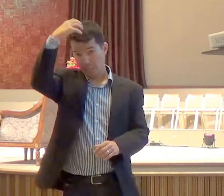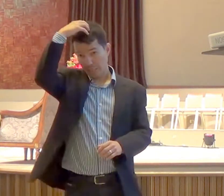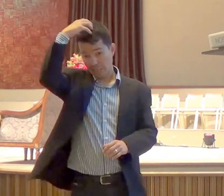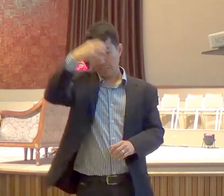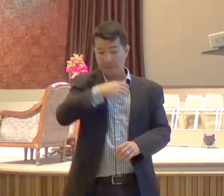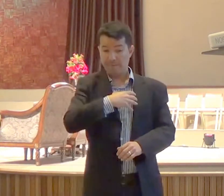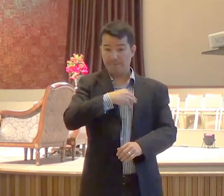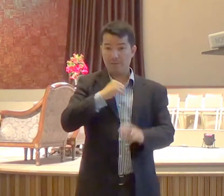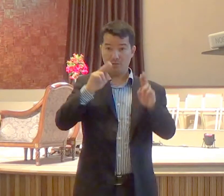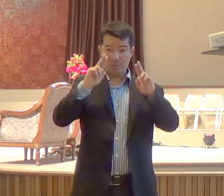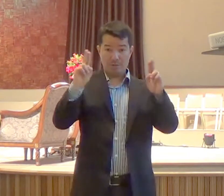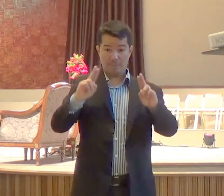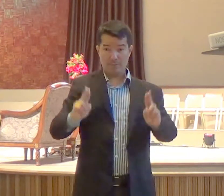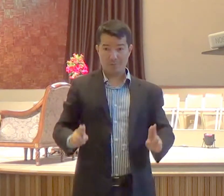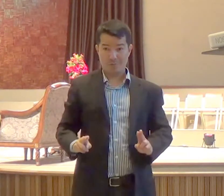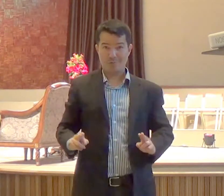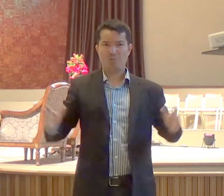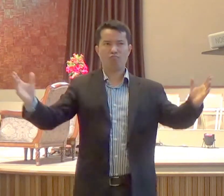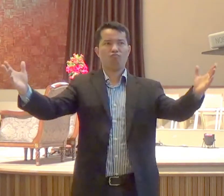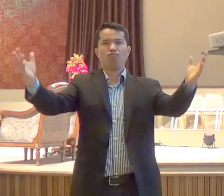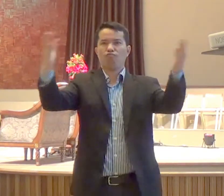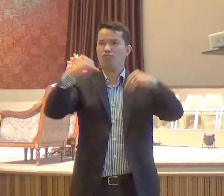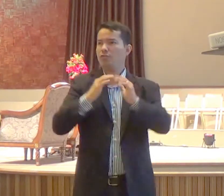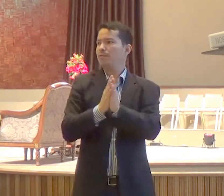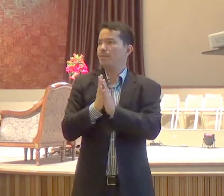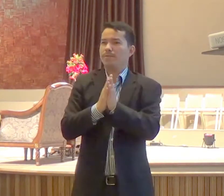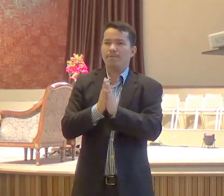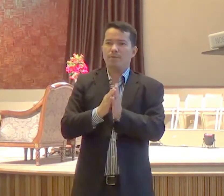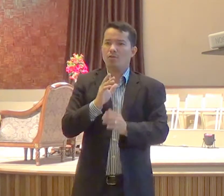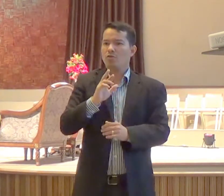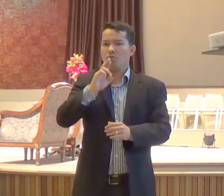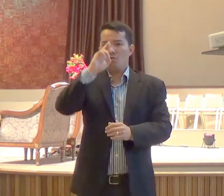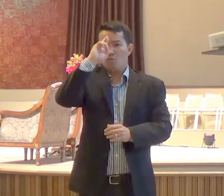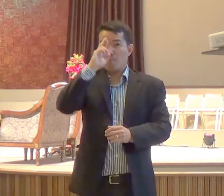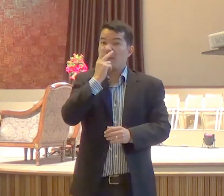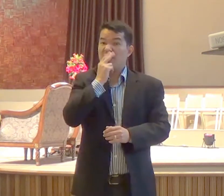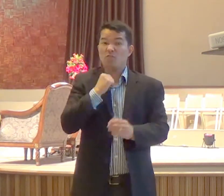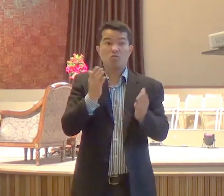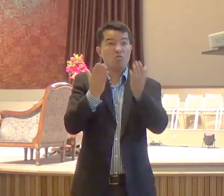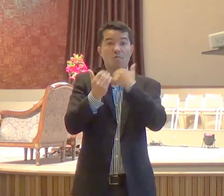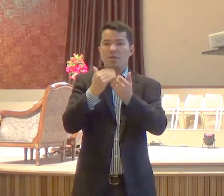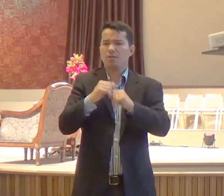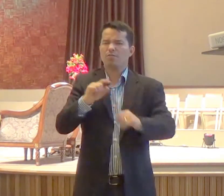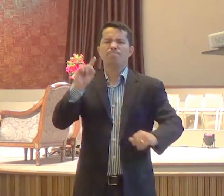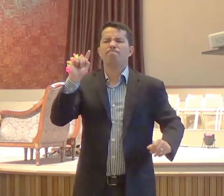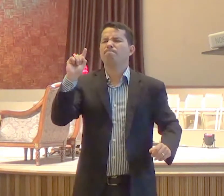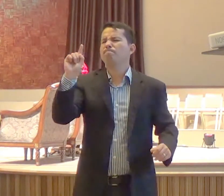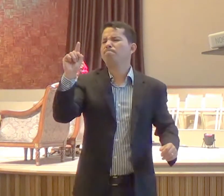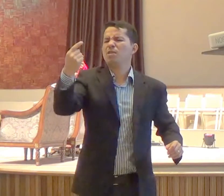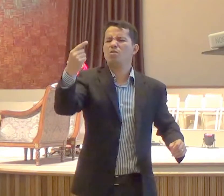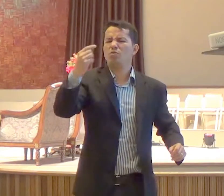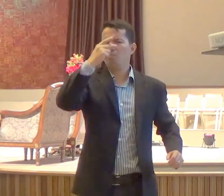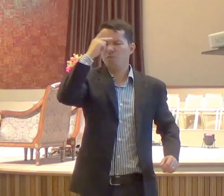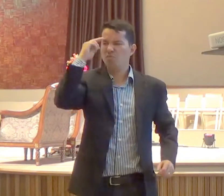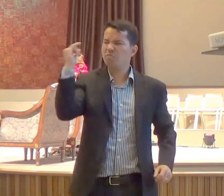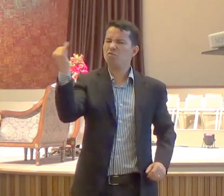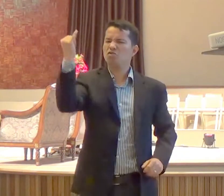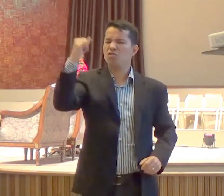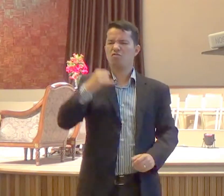deu um grande banquete, a mil, dos seus grandes, e bebeu vinho, na presença